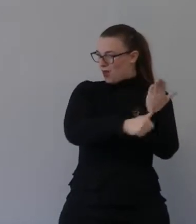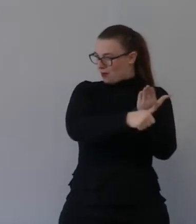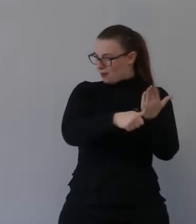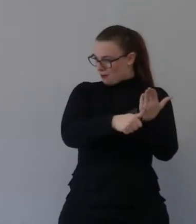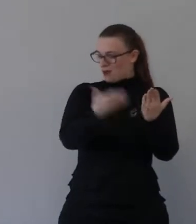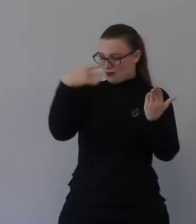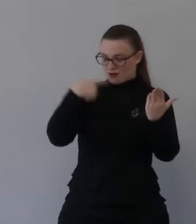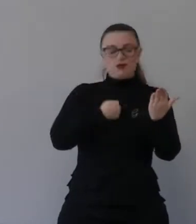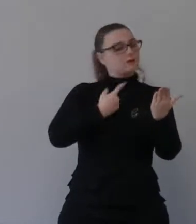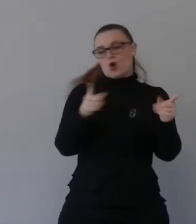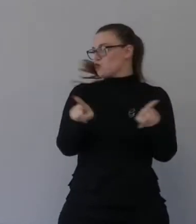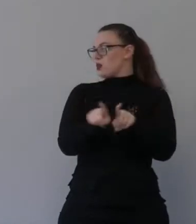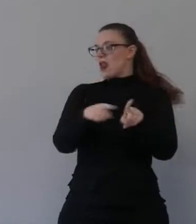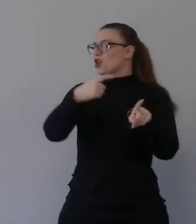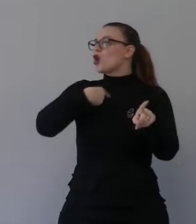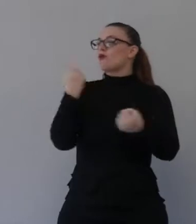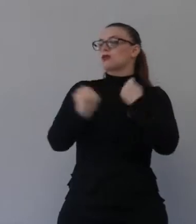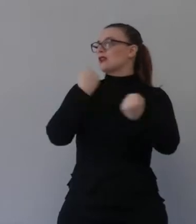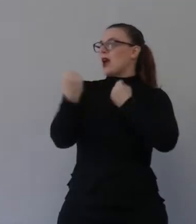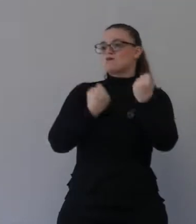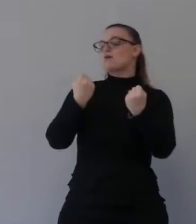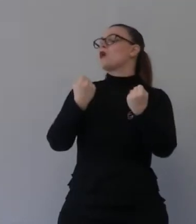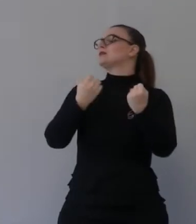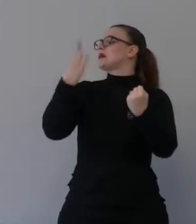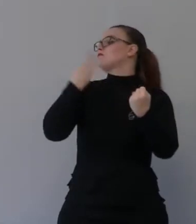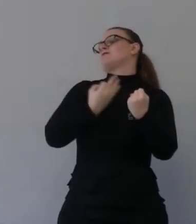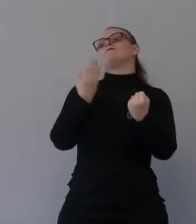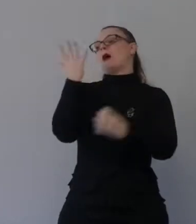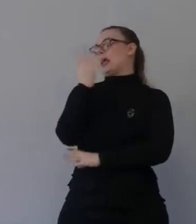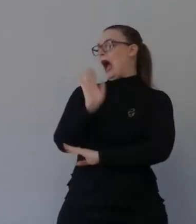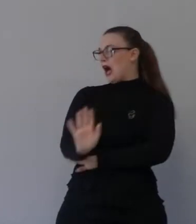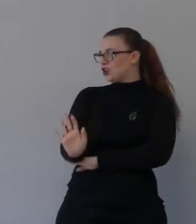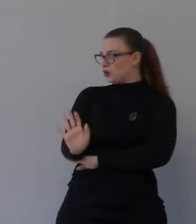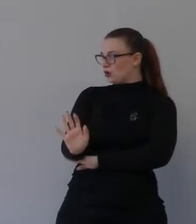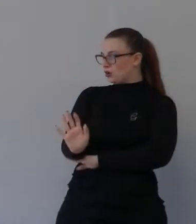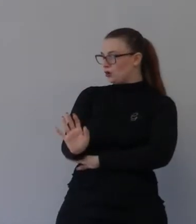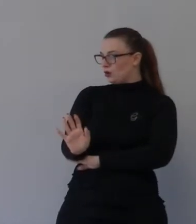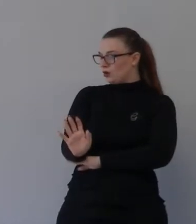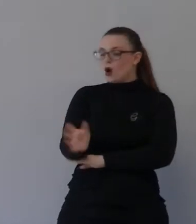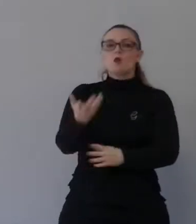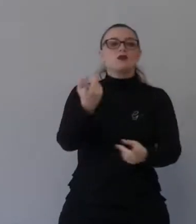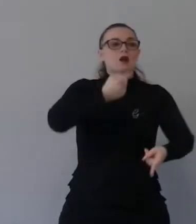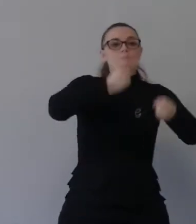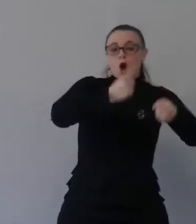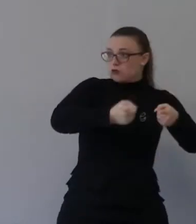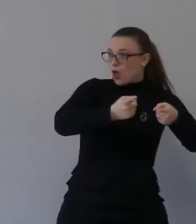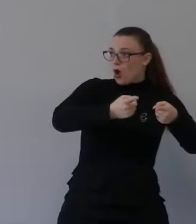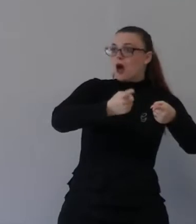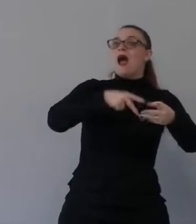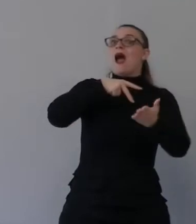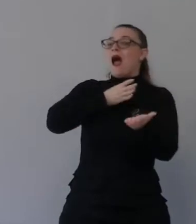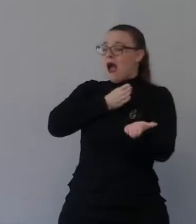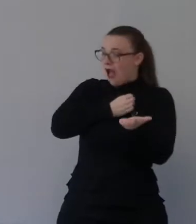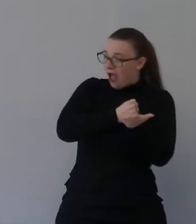C'è la risparità di trattamento tra persone e persone tra popoli e popoli tra nazione e nazione